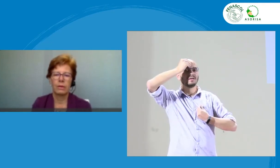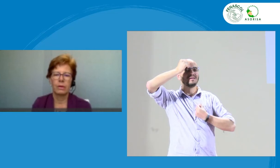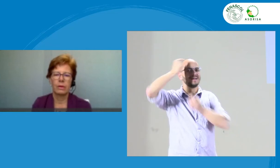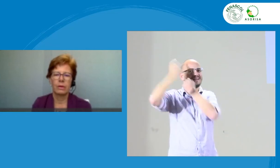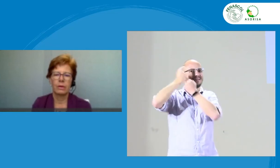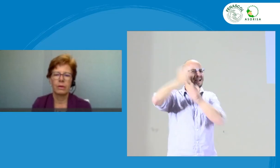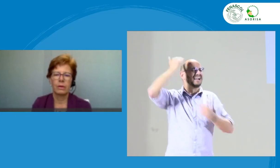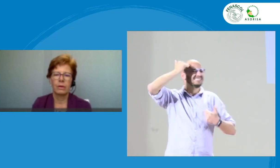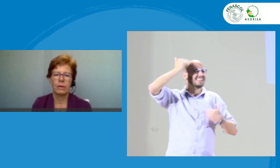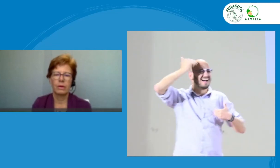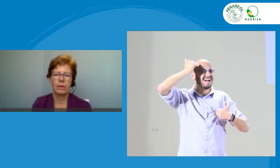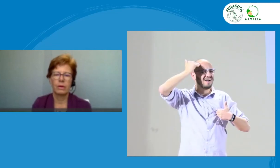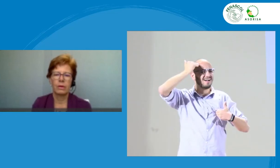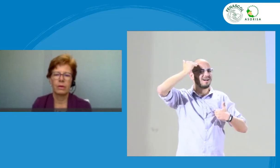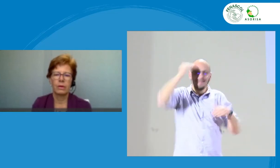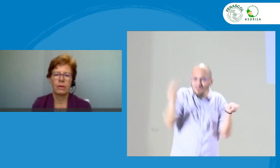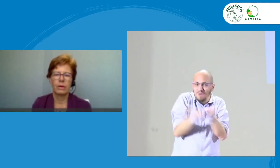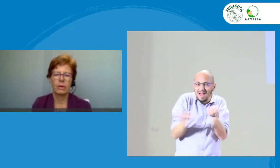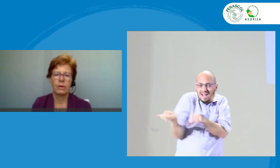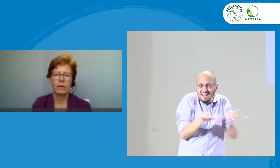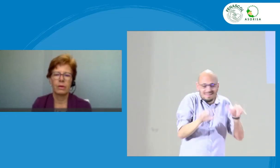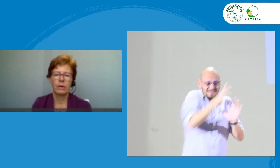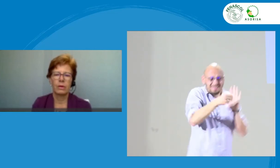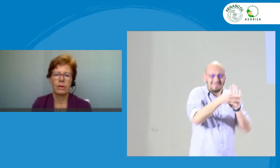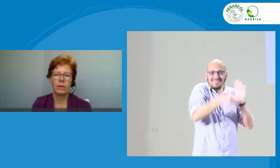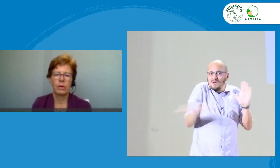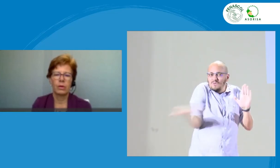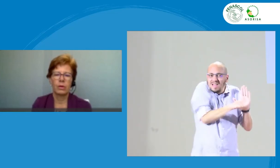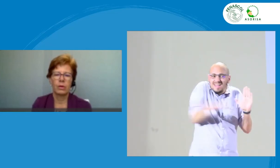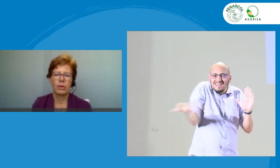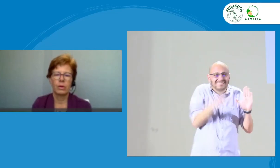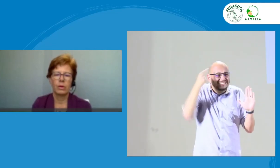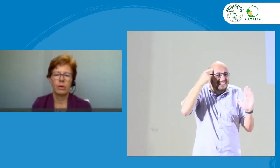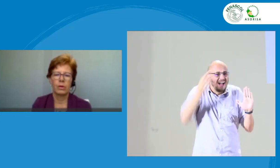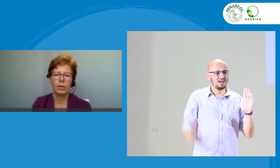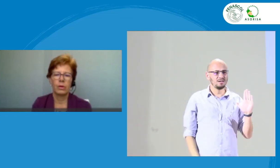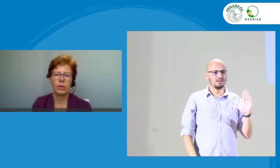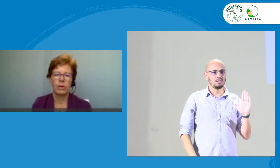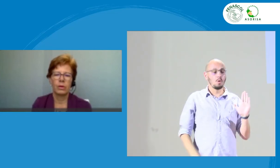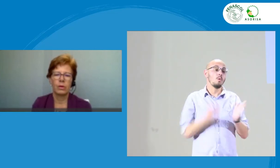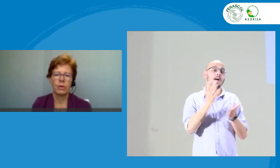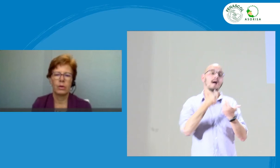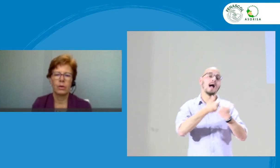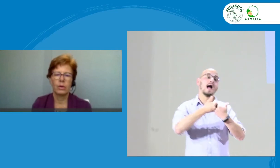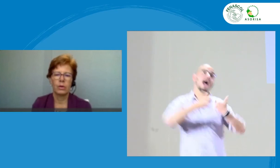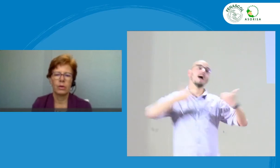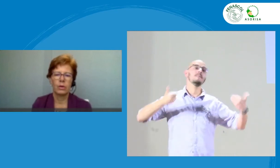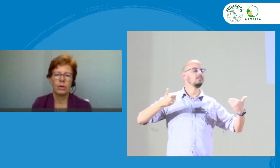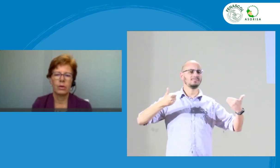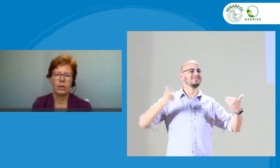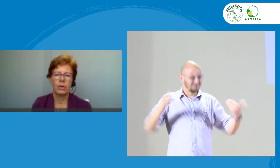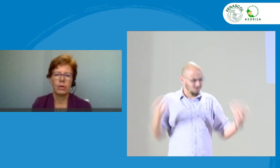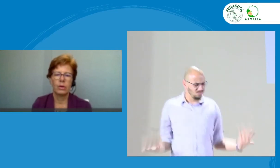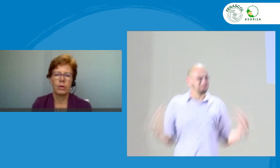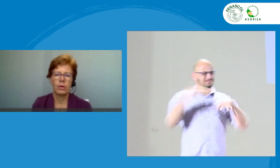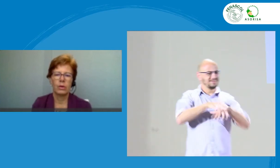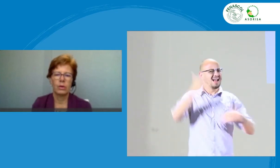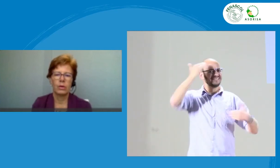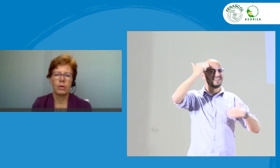ciertos parámetros, ciertos principios donde yo debo tomar una conciencia de mi actuar. Entonces funciona exactamente igual. Un código de ética funciona exactamente